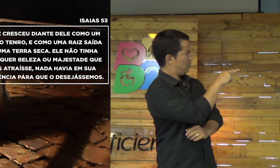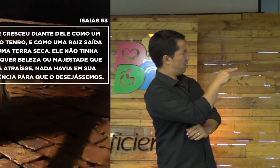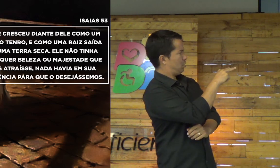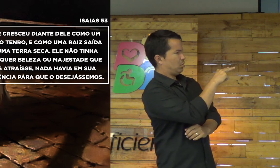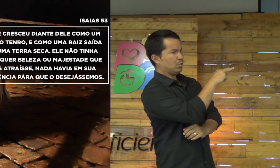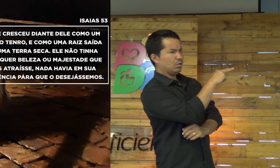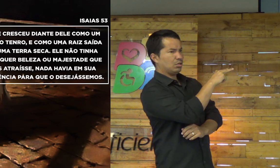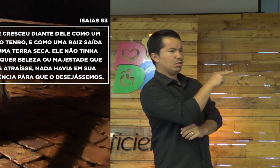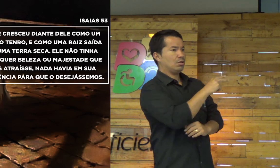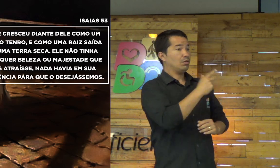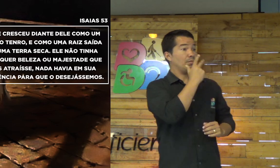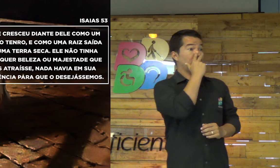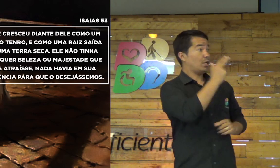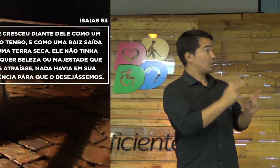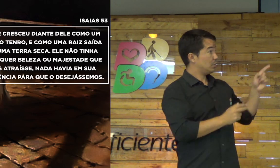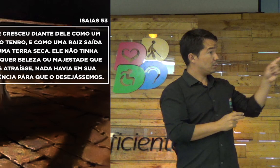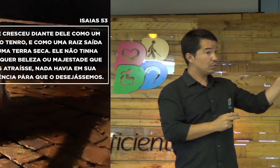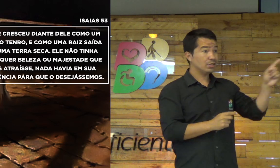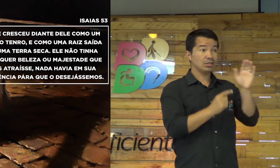Que nos atraísse.